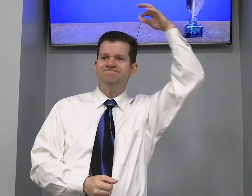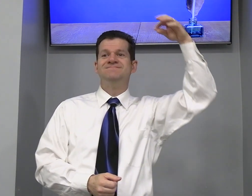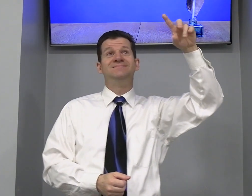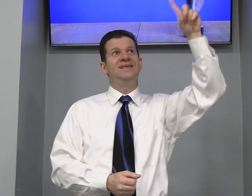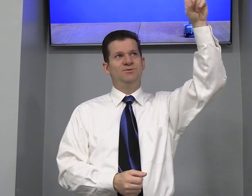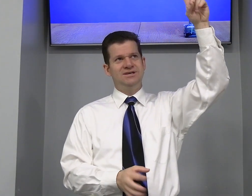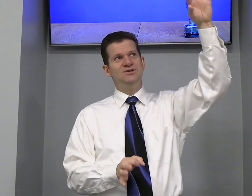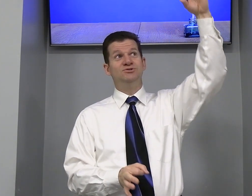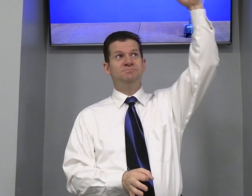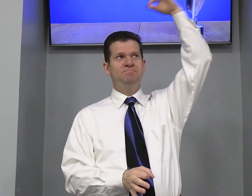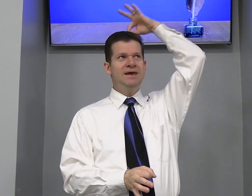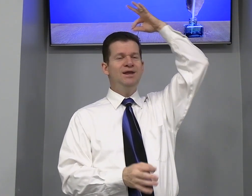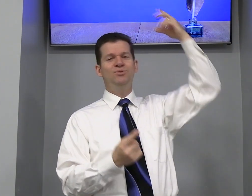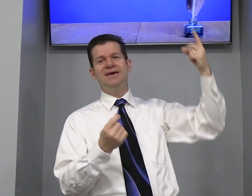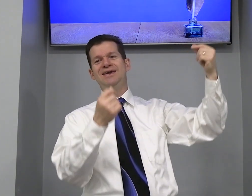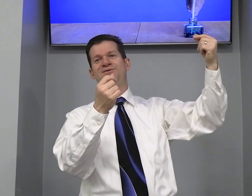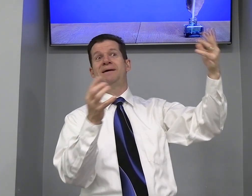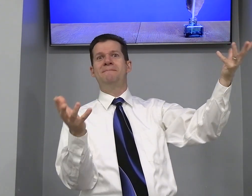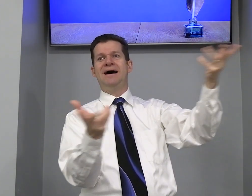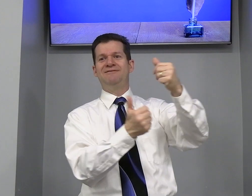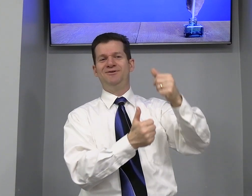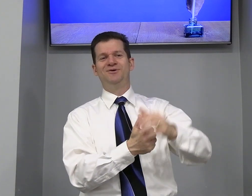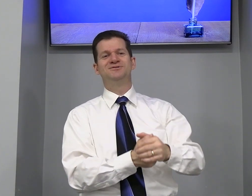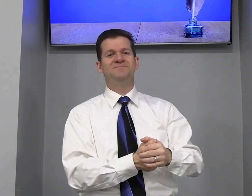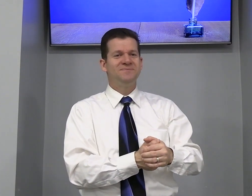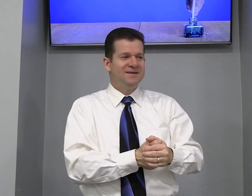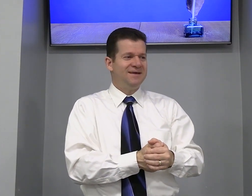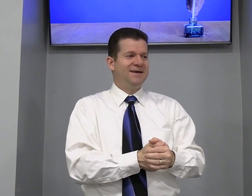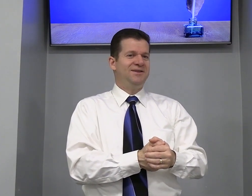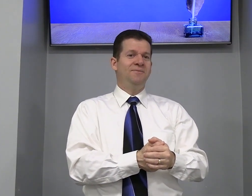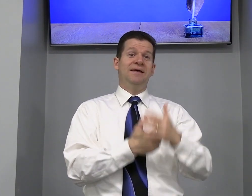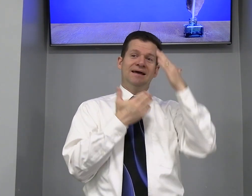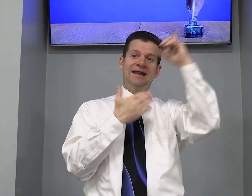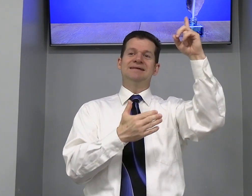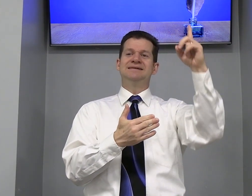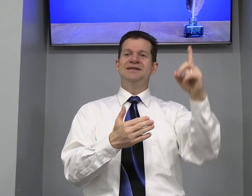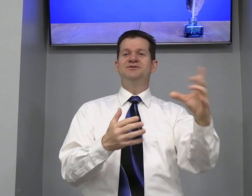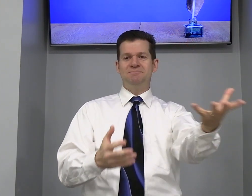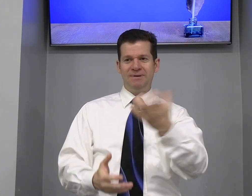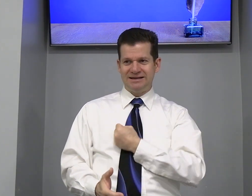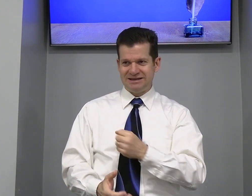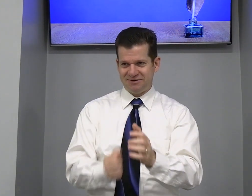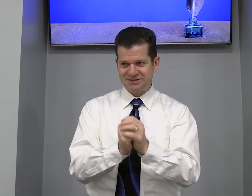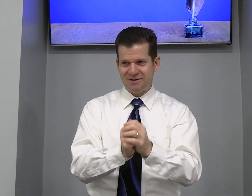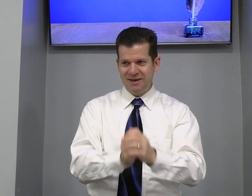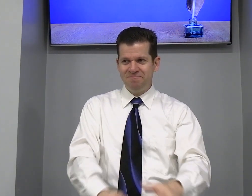Deus Espírito É rimo É maravilhoso Então Graças a Deus Pela salvação Amém